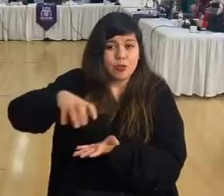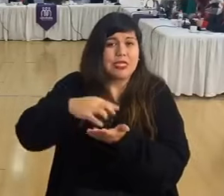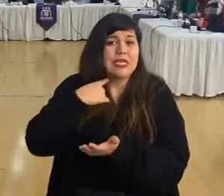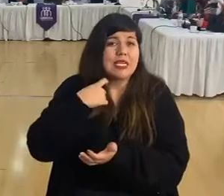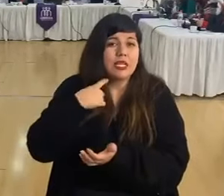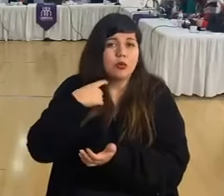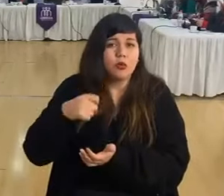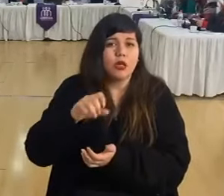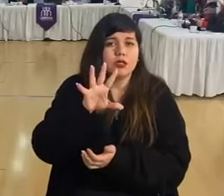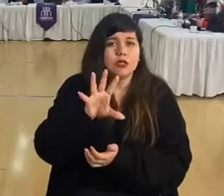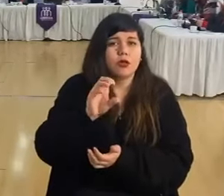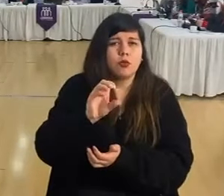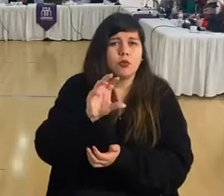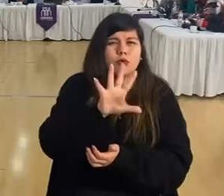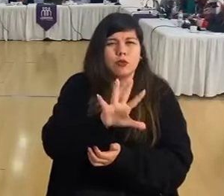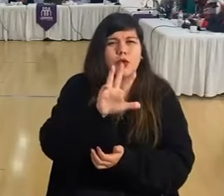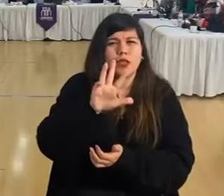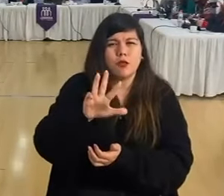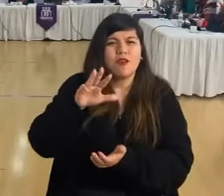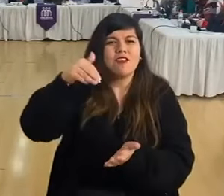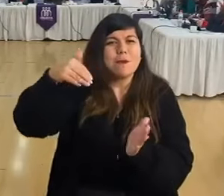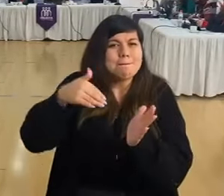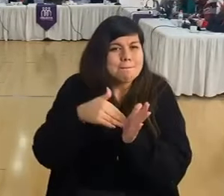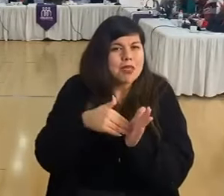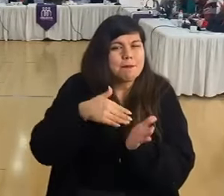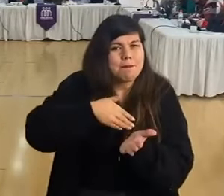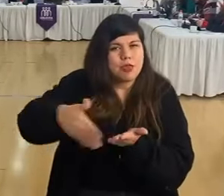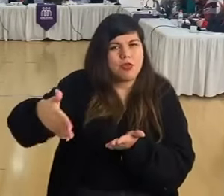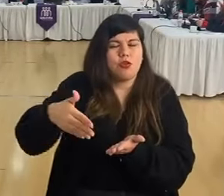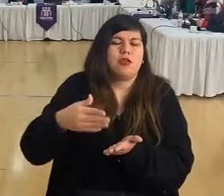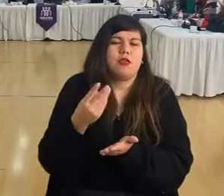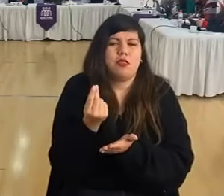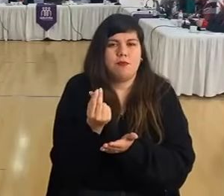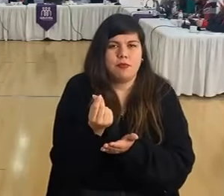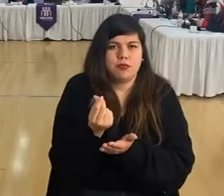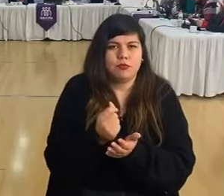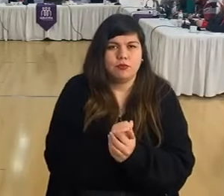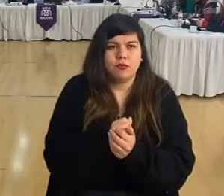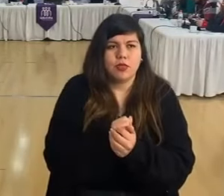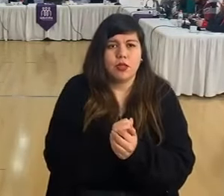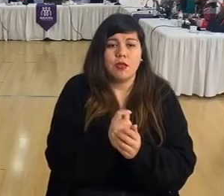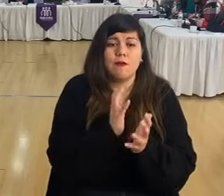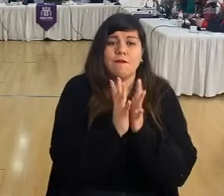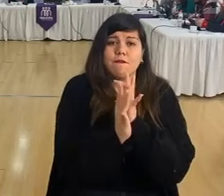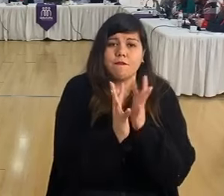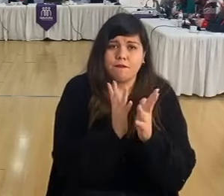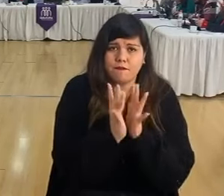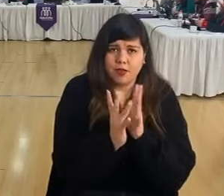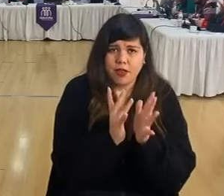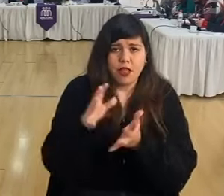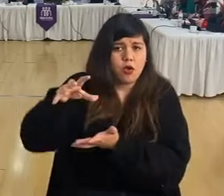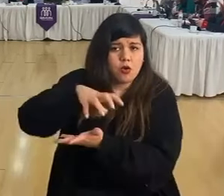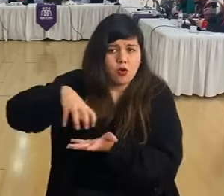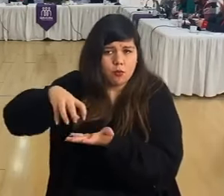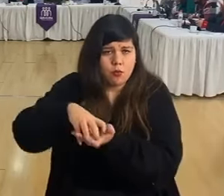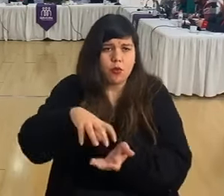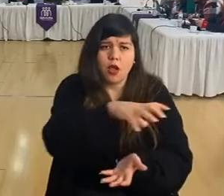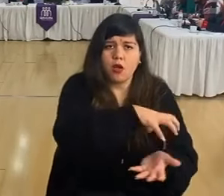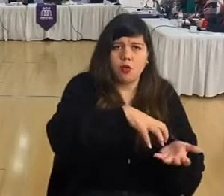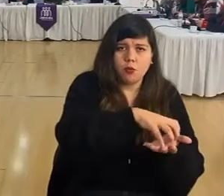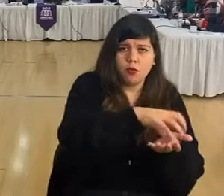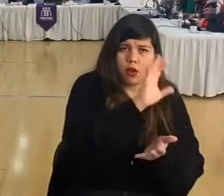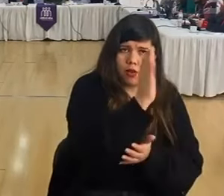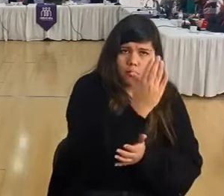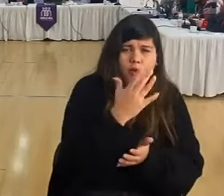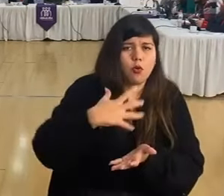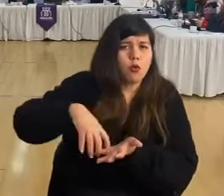Quilicura es de 59 mil millones de pesos. La cantidad de ferias en ambas comunas son muy similares.